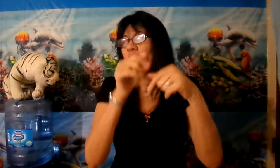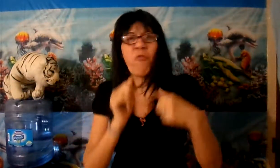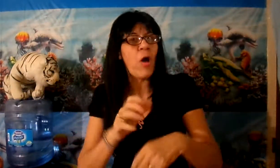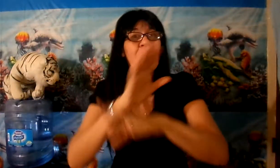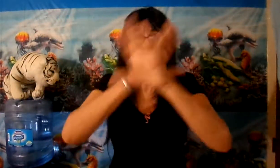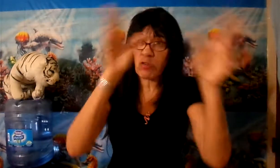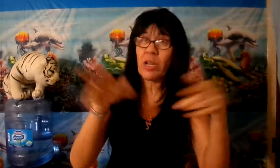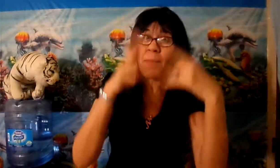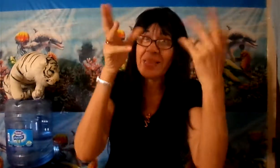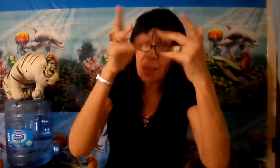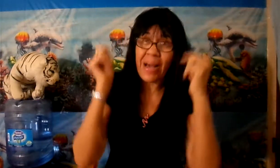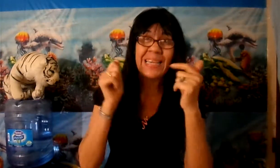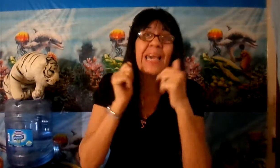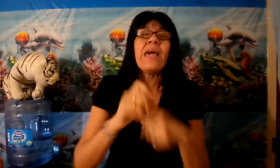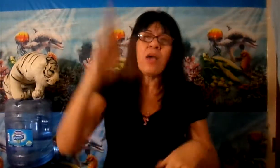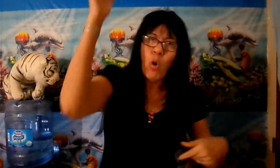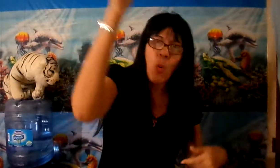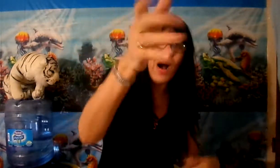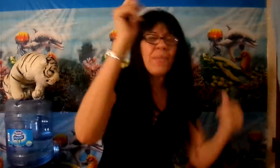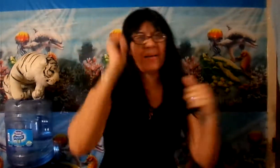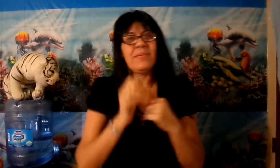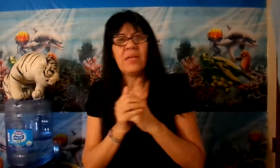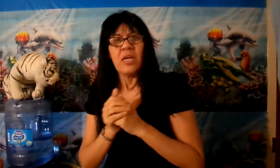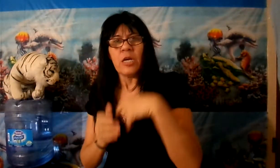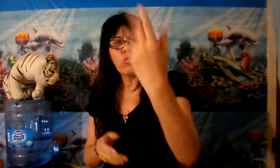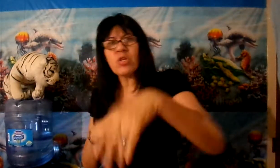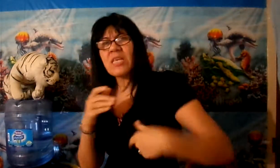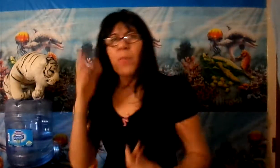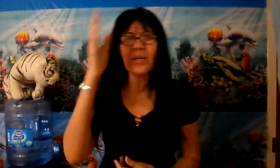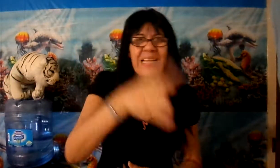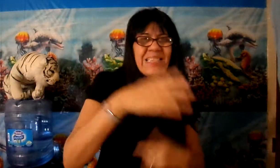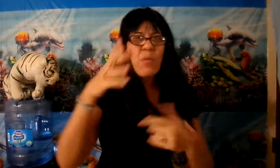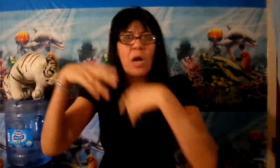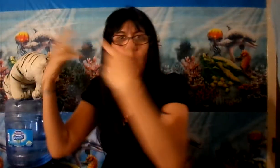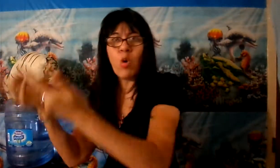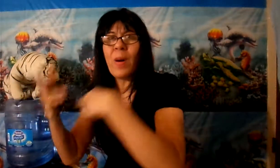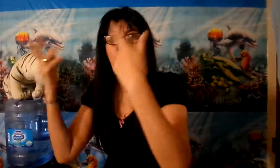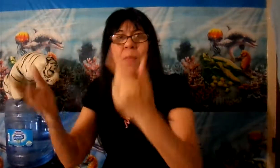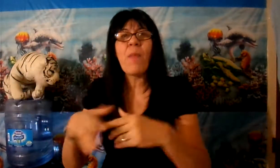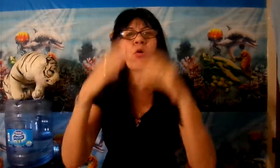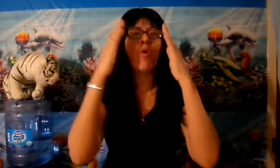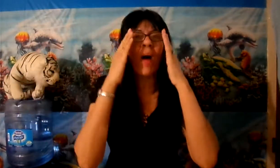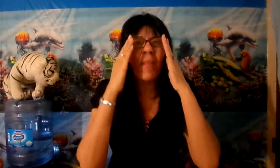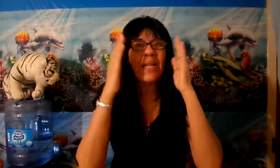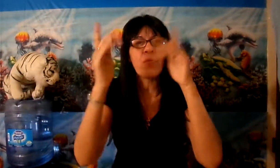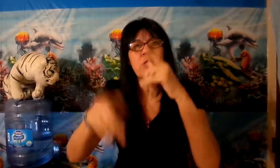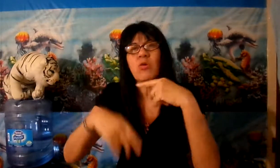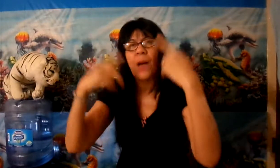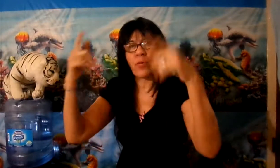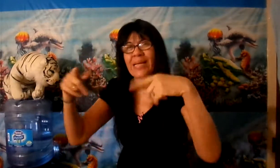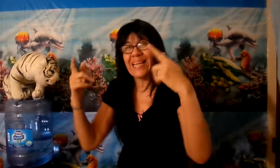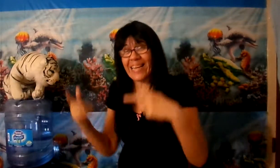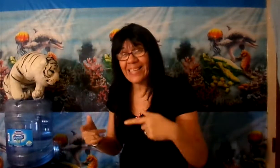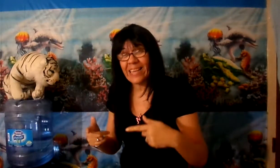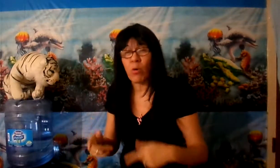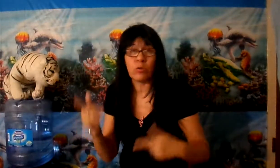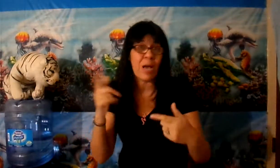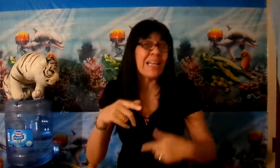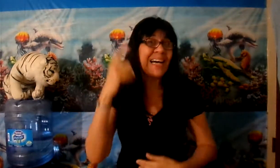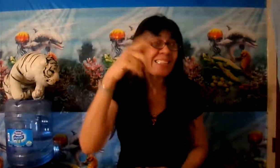fue solamente más que Obama. Y tú dices, ¿por qué le echamos la culpa a Obama? Porque Obama le pusieron a poner leyes y cuando era él antes